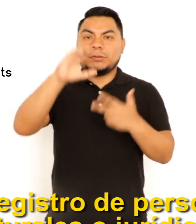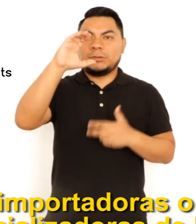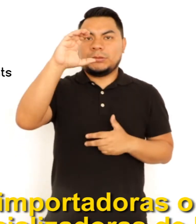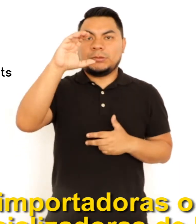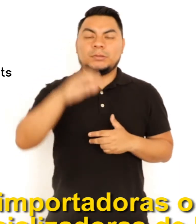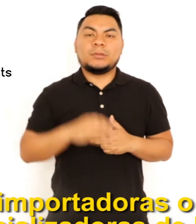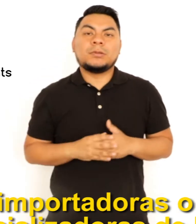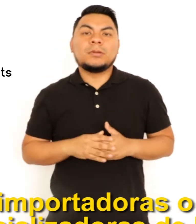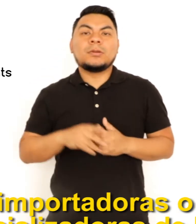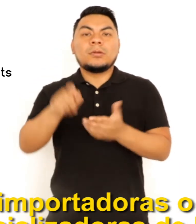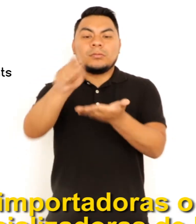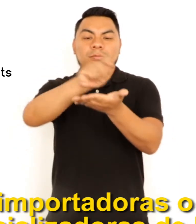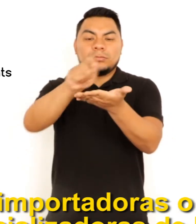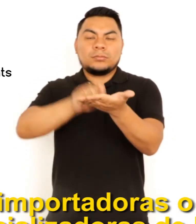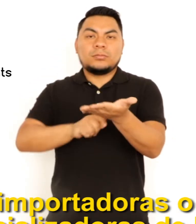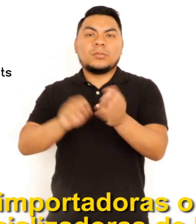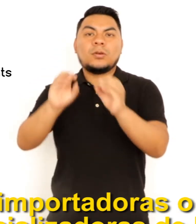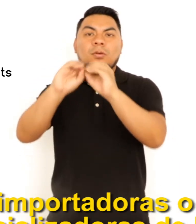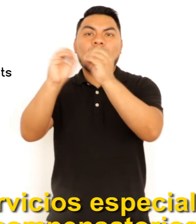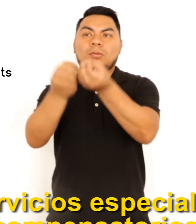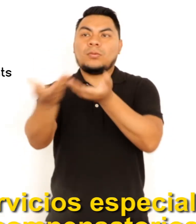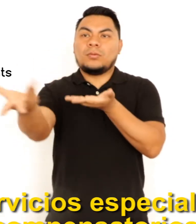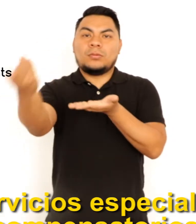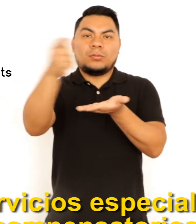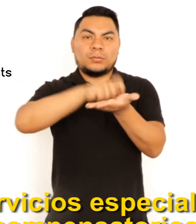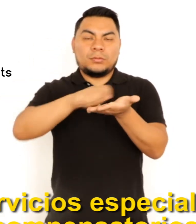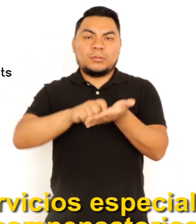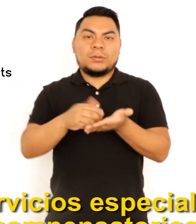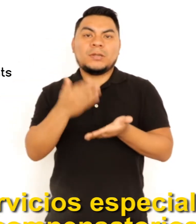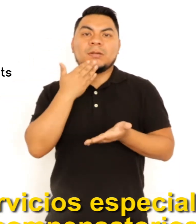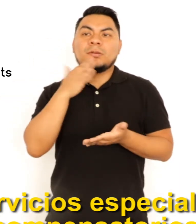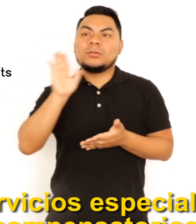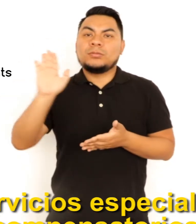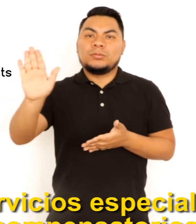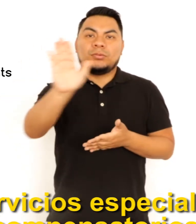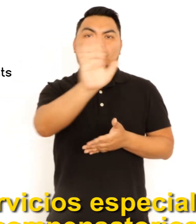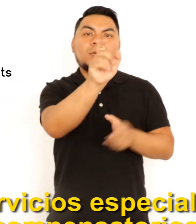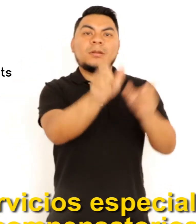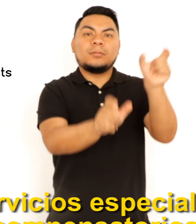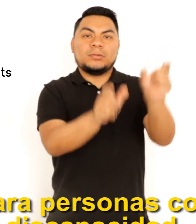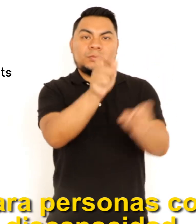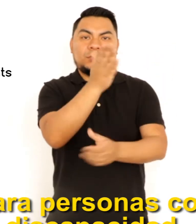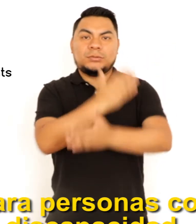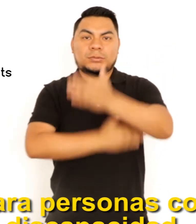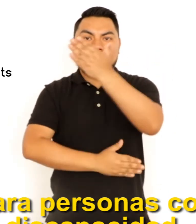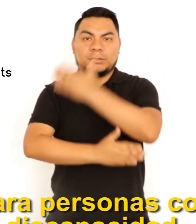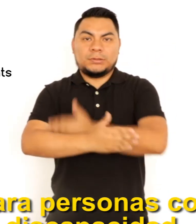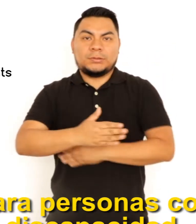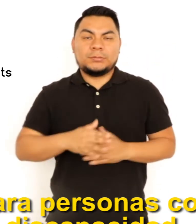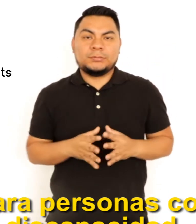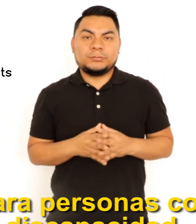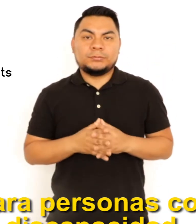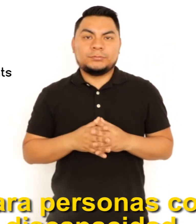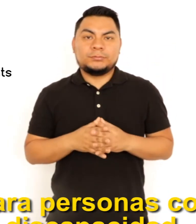IMPORTADORAS O COMERCIALIZADORAS DE BIENES O SERVICIOS ESPECIALES Y COMPENSATORIOS PARA PERSONAS CON DISCAPACIDAD